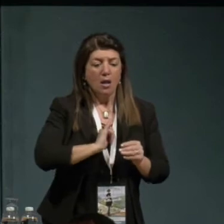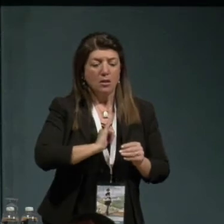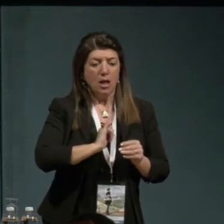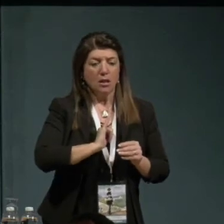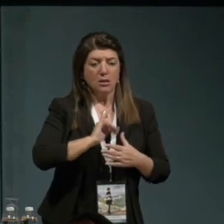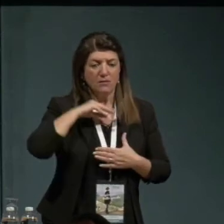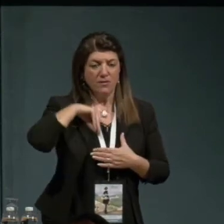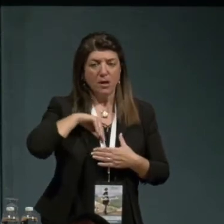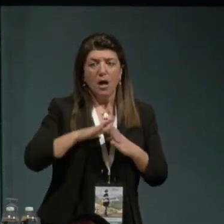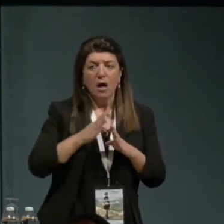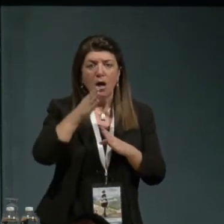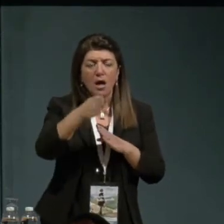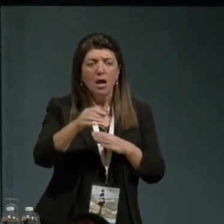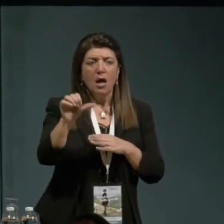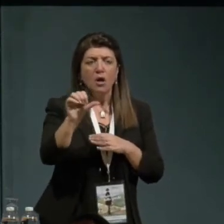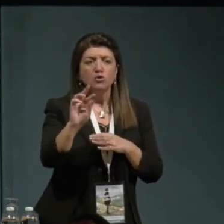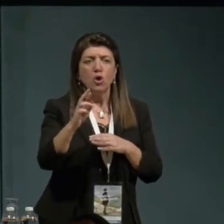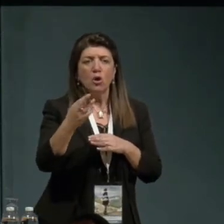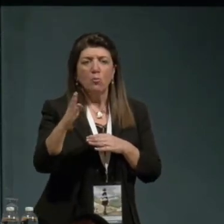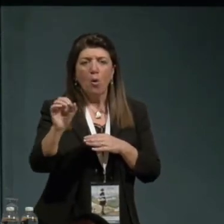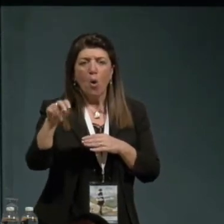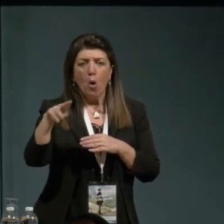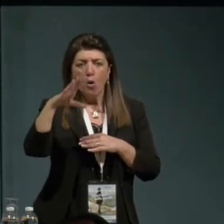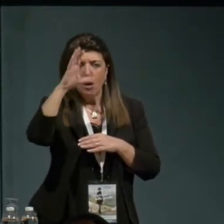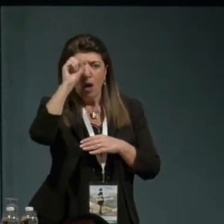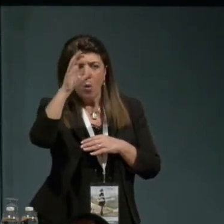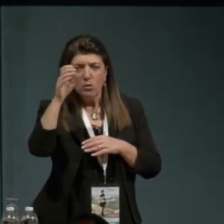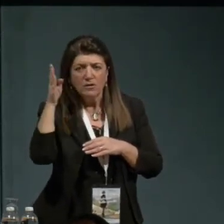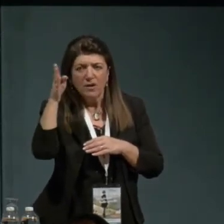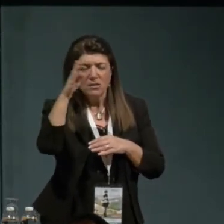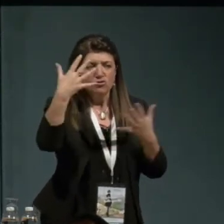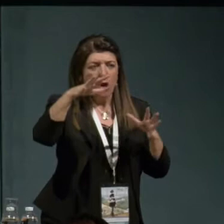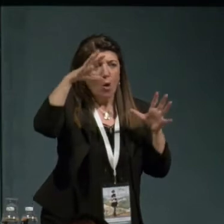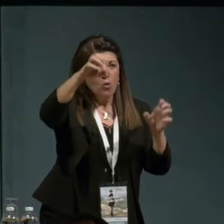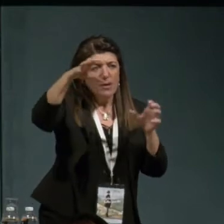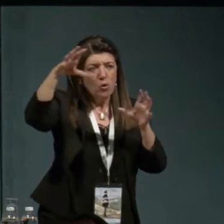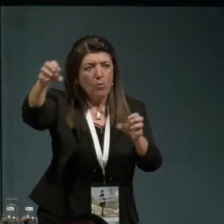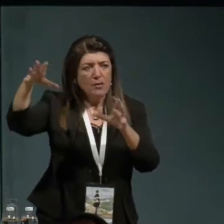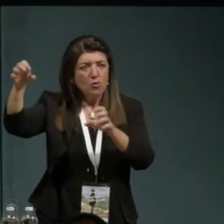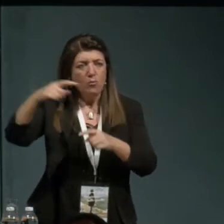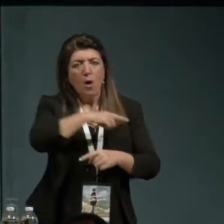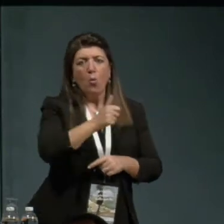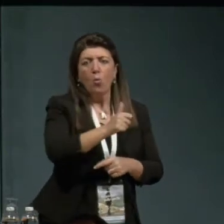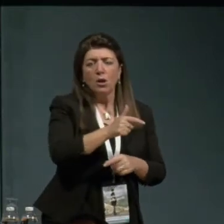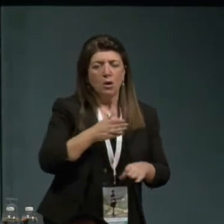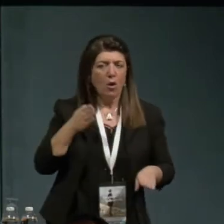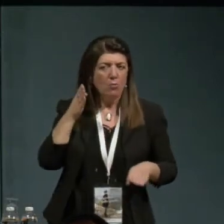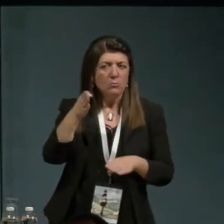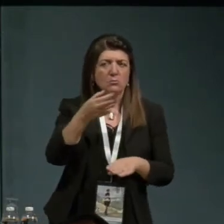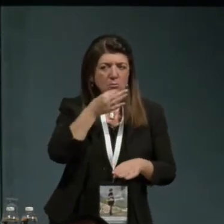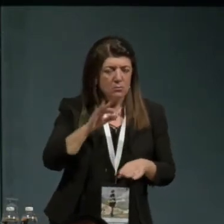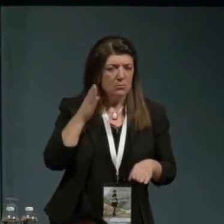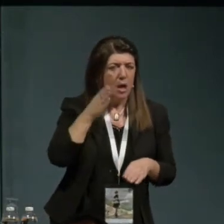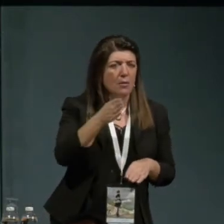andare alla Sorbona, ad andare nelle facoltà occupate, cogliendo l'importanza